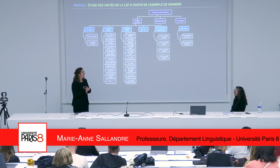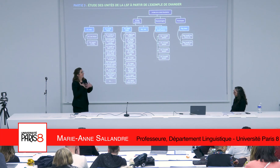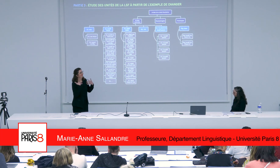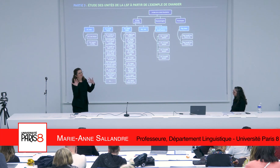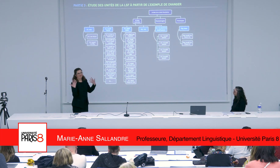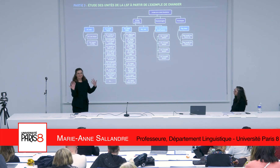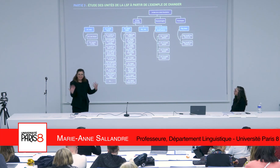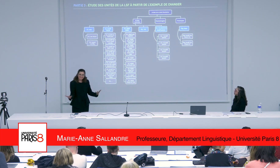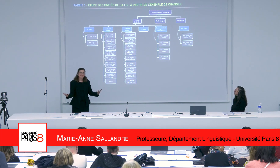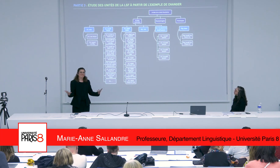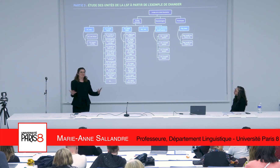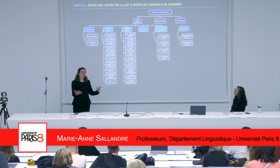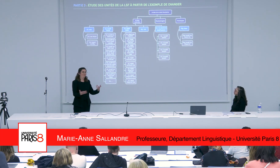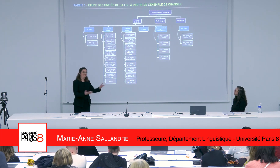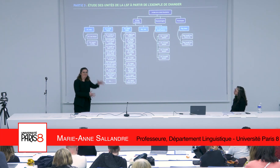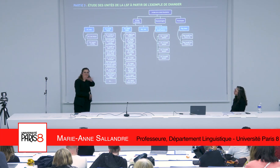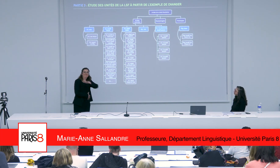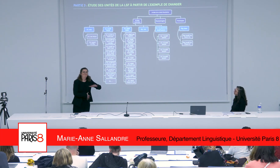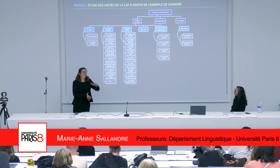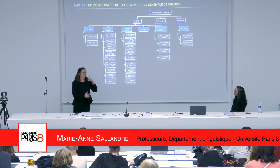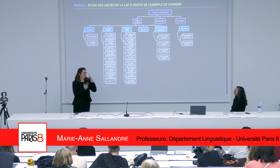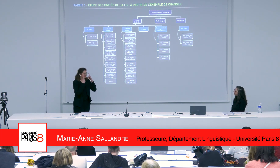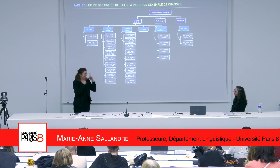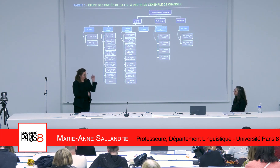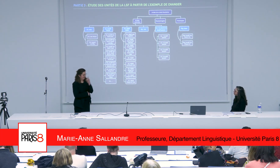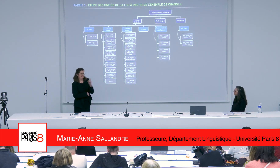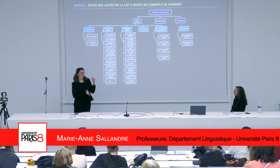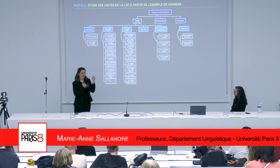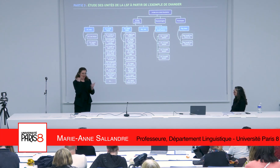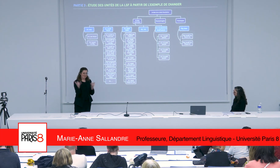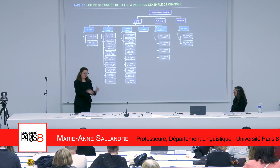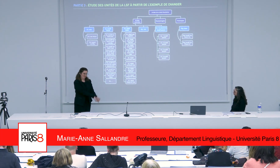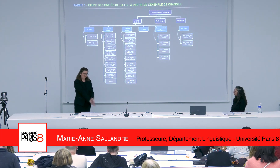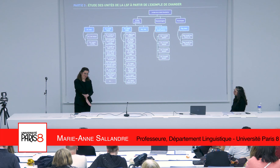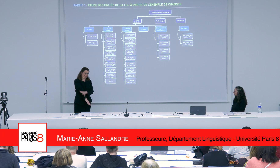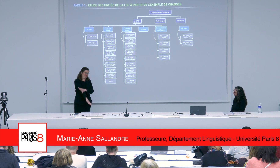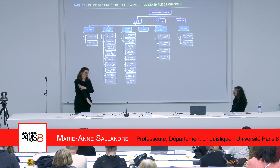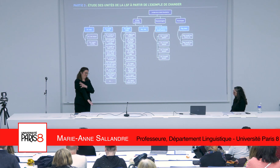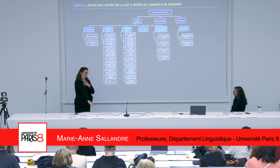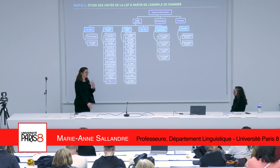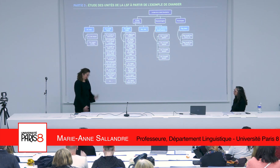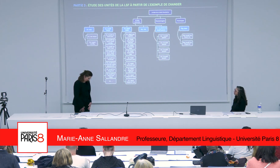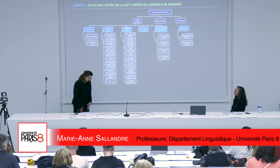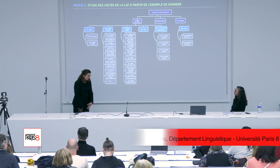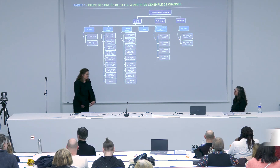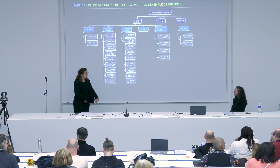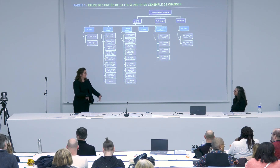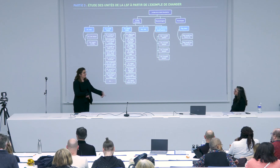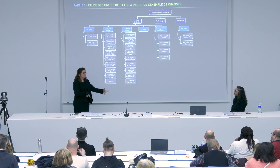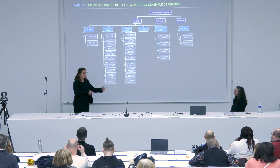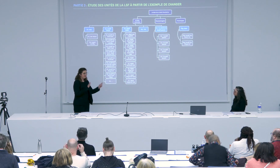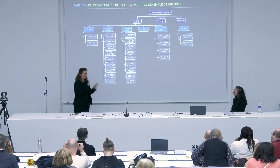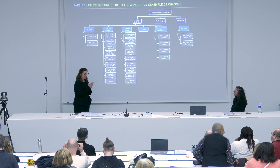je commence waouh une belle salle remplie quelle émotion